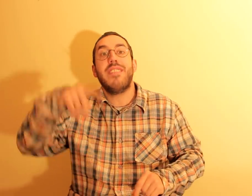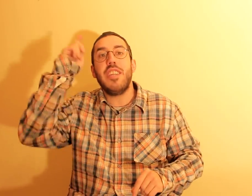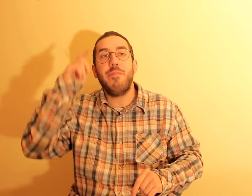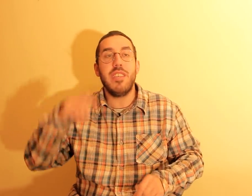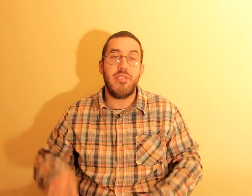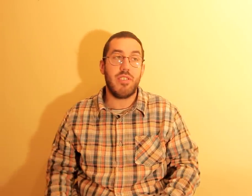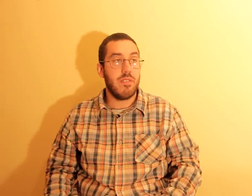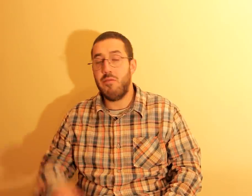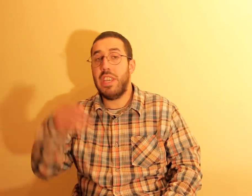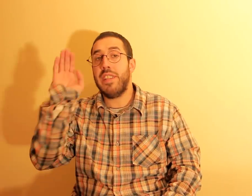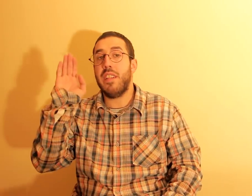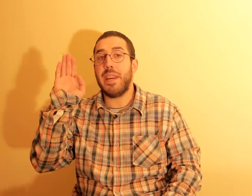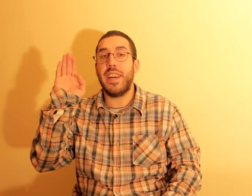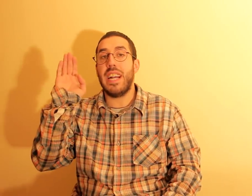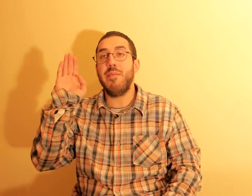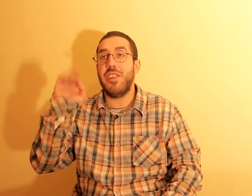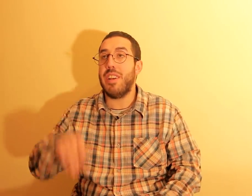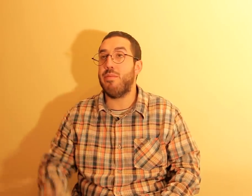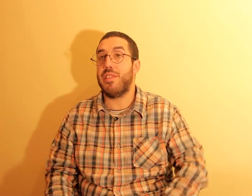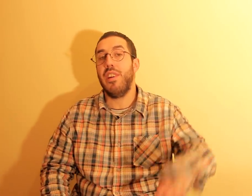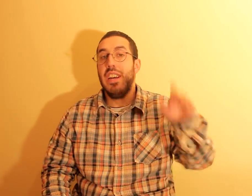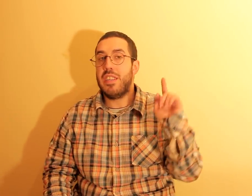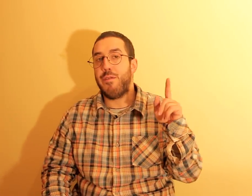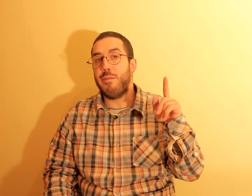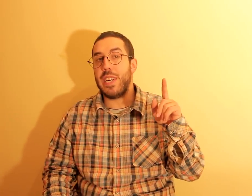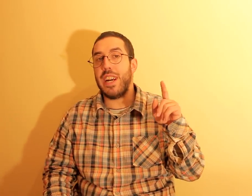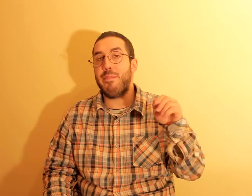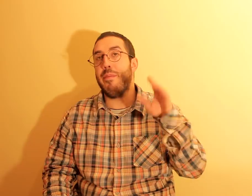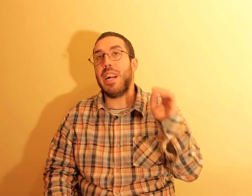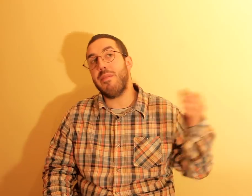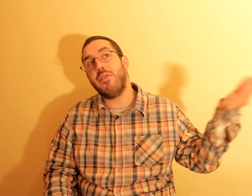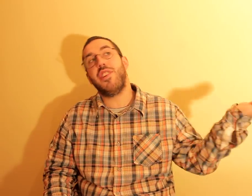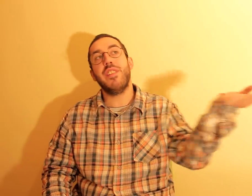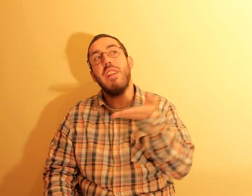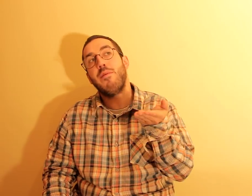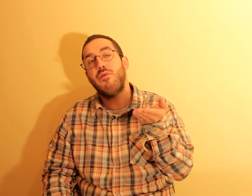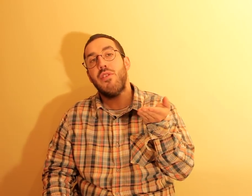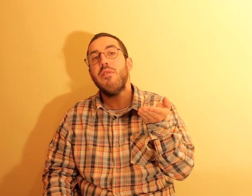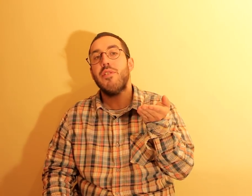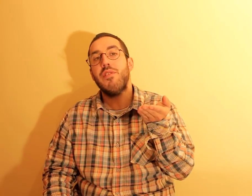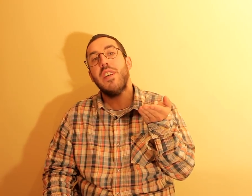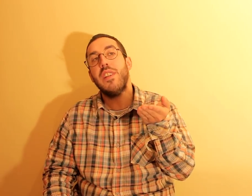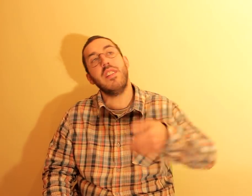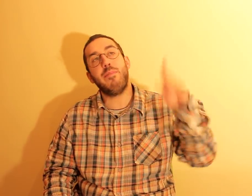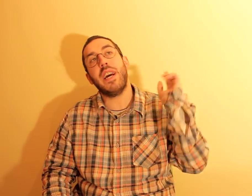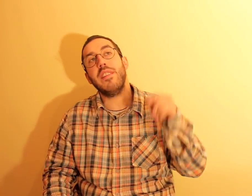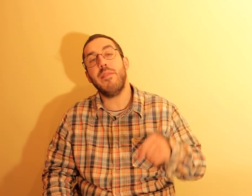3 meses! Não sei onde é que ele vai cagar e mijar, porque, se ele for para cagar para o mar, depois a gente leva com os ralhotos dele ali na praia, na